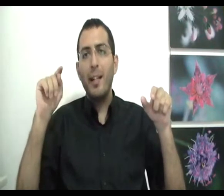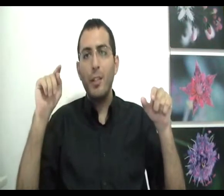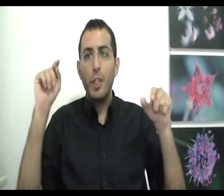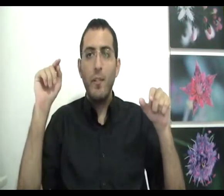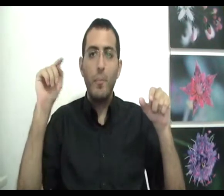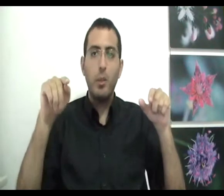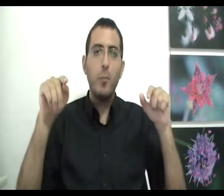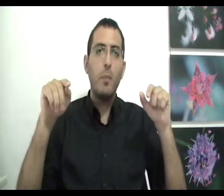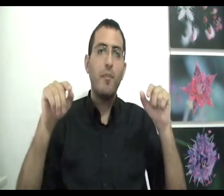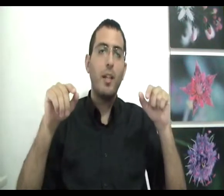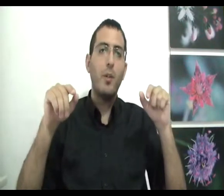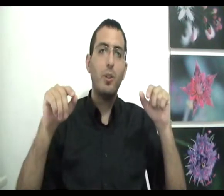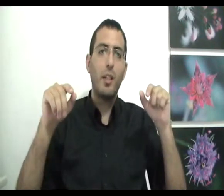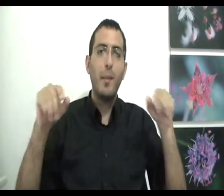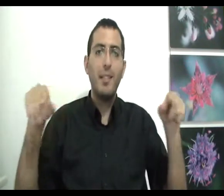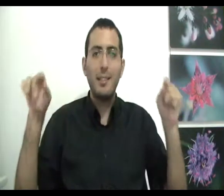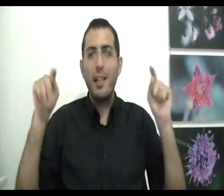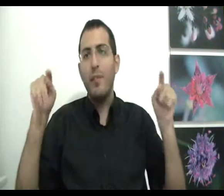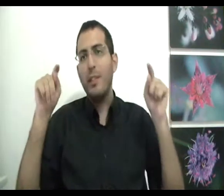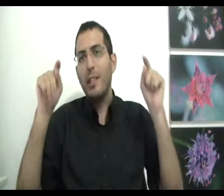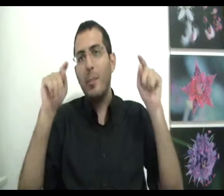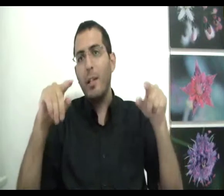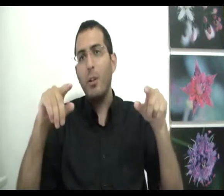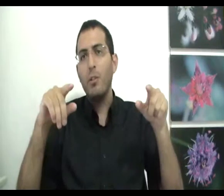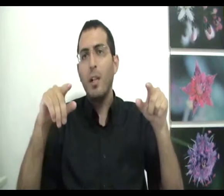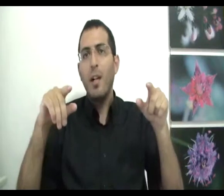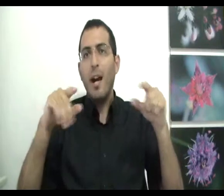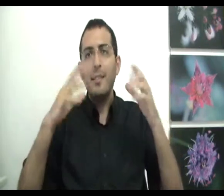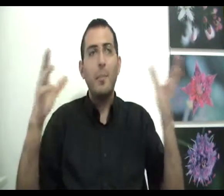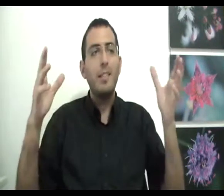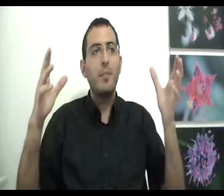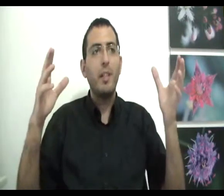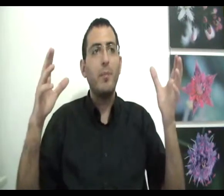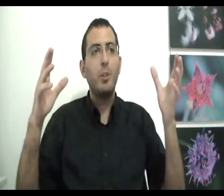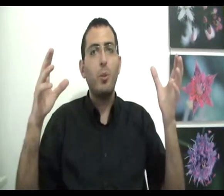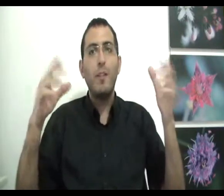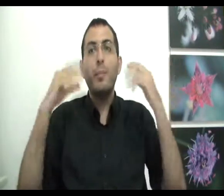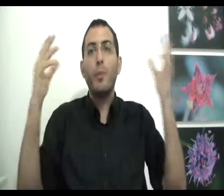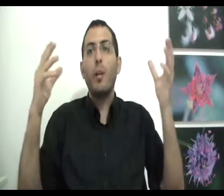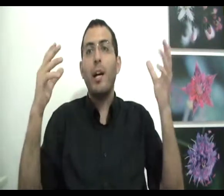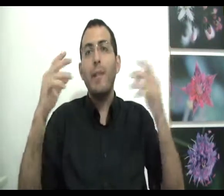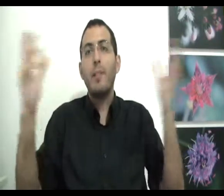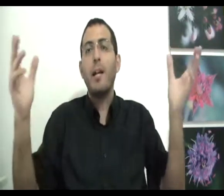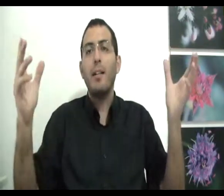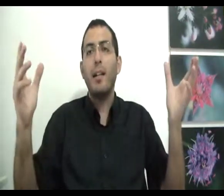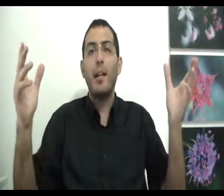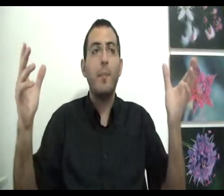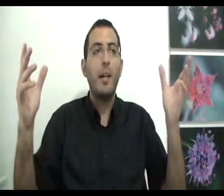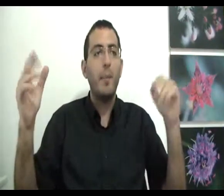ופה תמונה מפתח לאושר כי אם אתה תצליח לפצח את הפרדוקס אז אתה בעצם תבין את המציאות ואז יפתחו לך עניה ואתה בכלל תכאי חיים אחרים